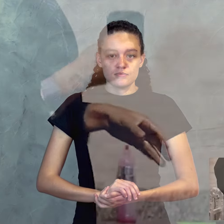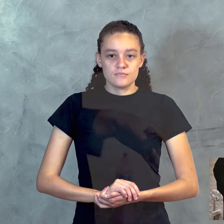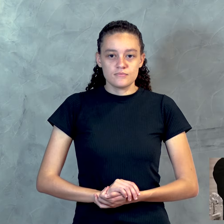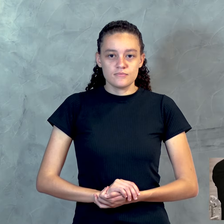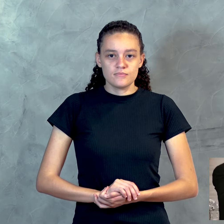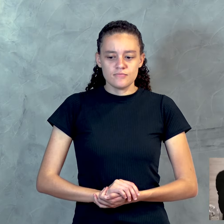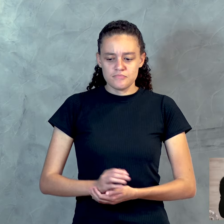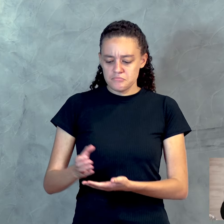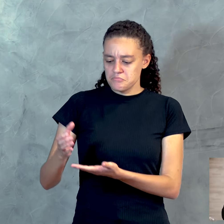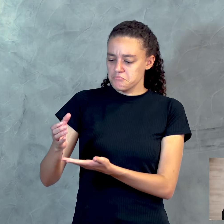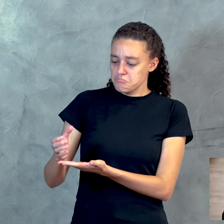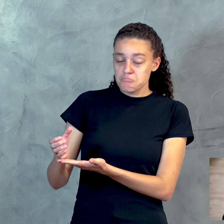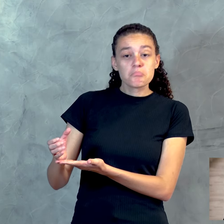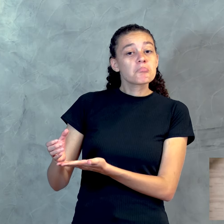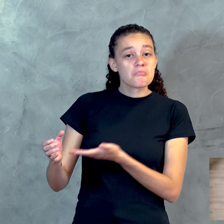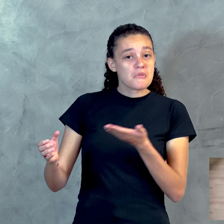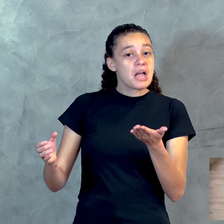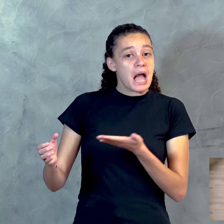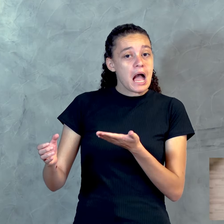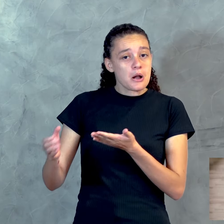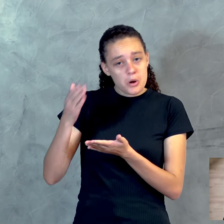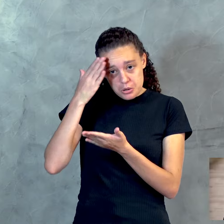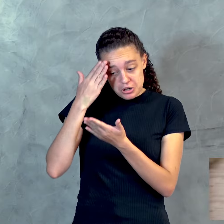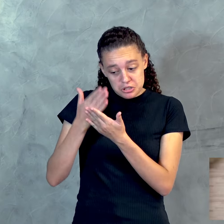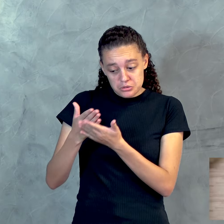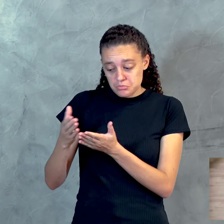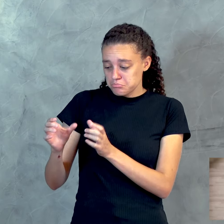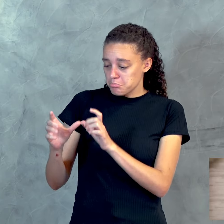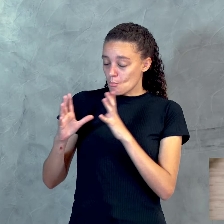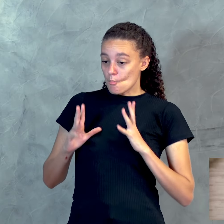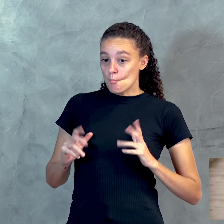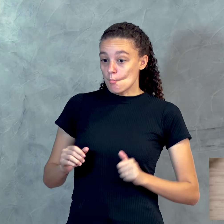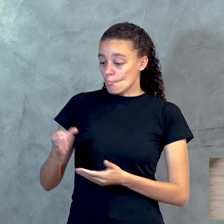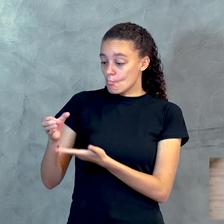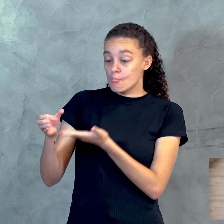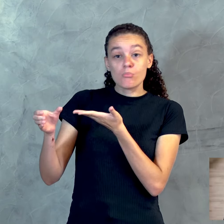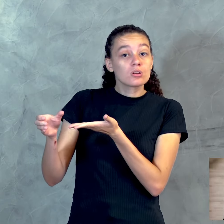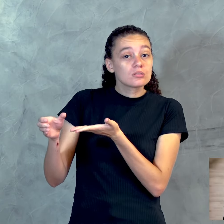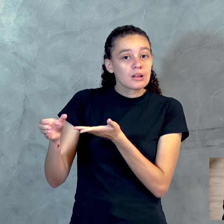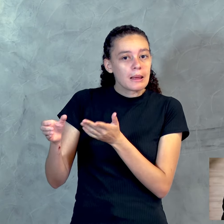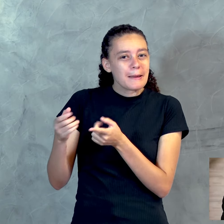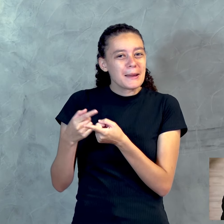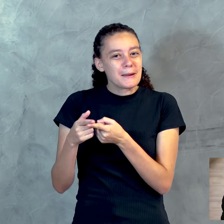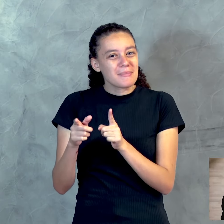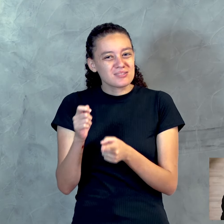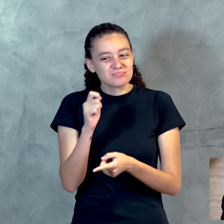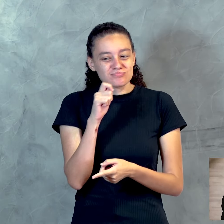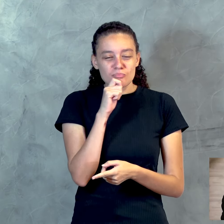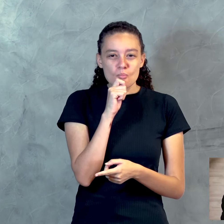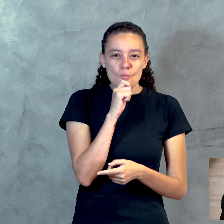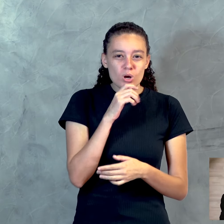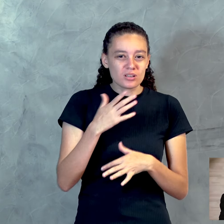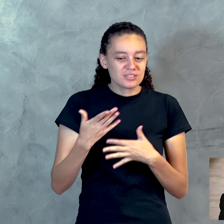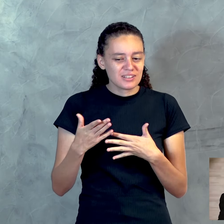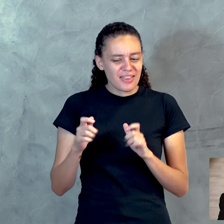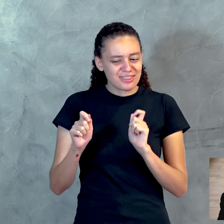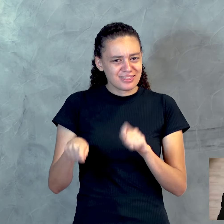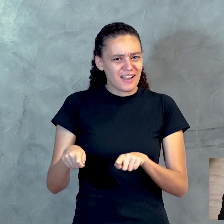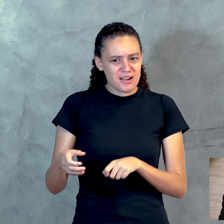Creio que o copo está limpo, mas ainda assim, você usaria